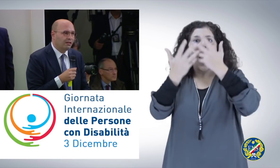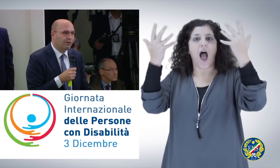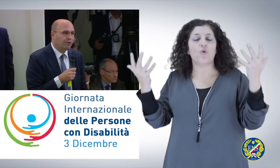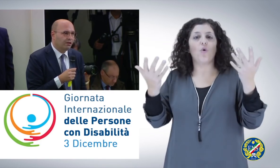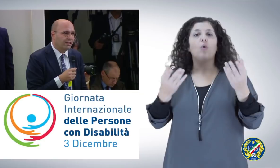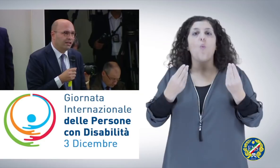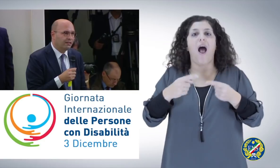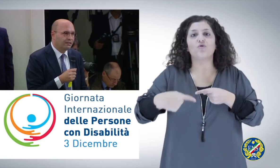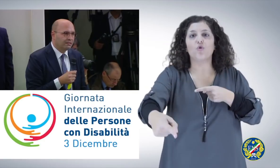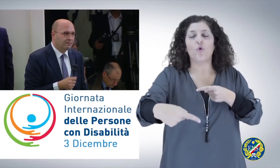parola chiara.